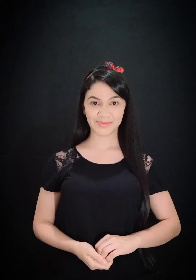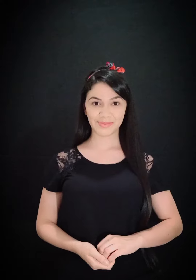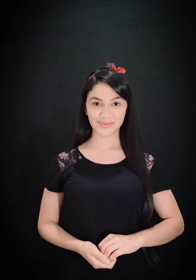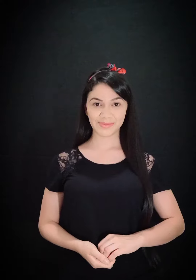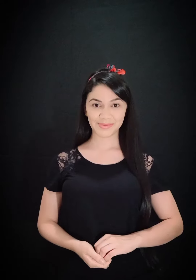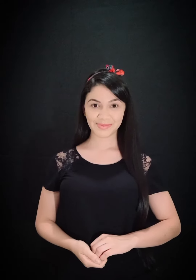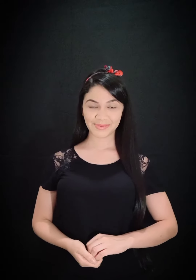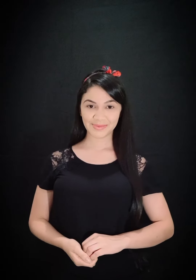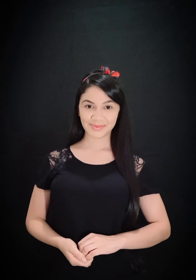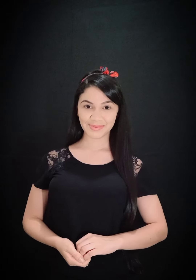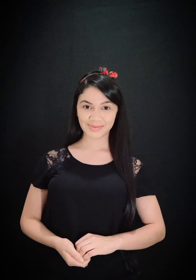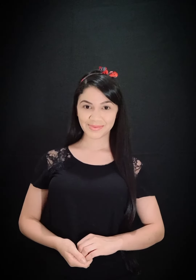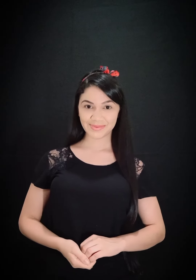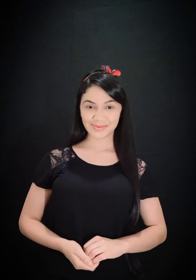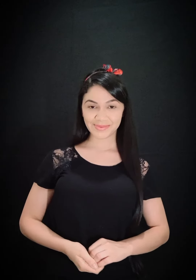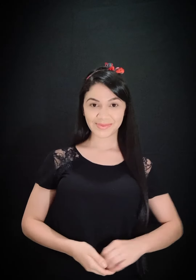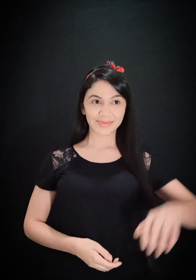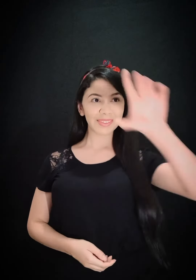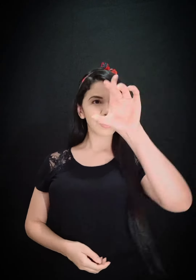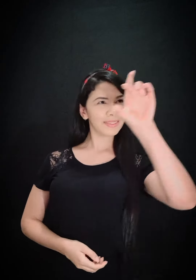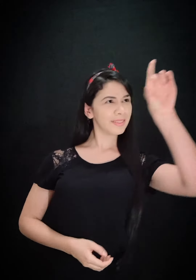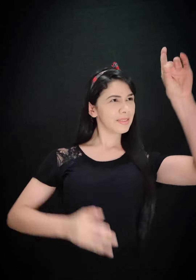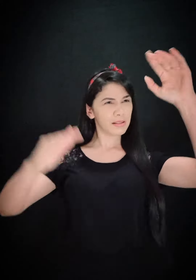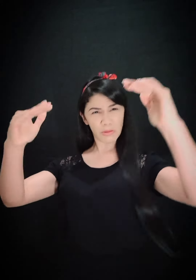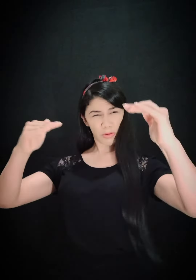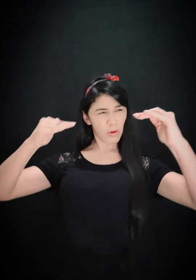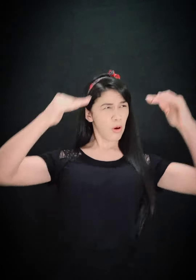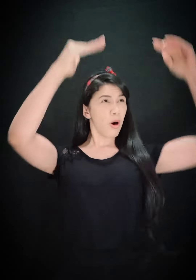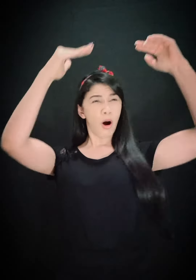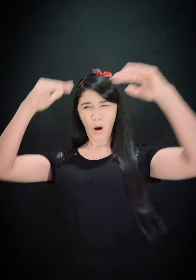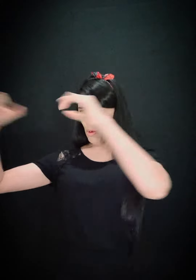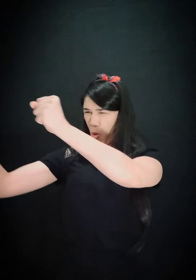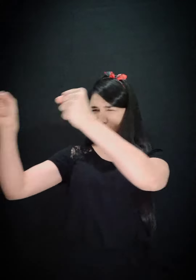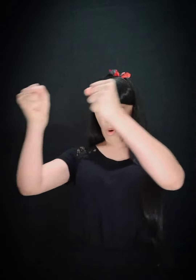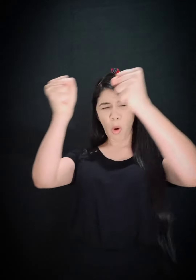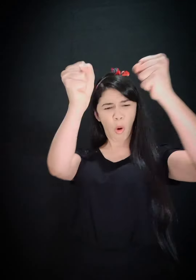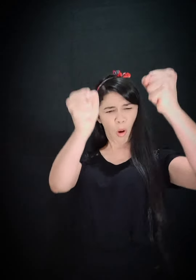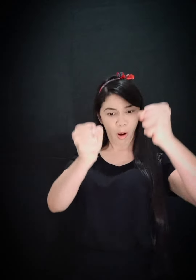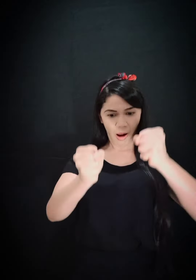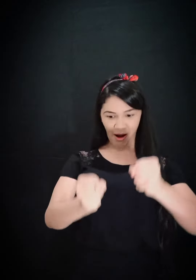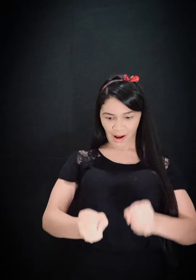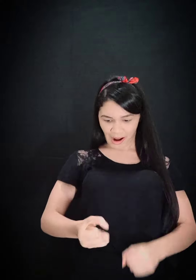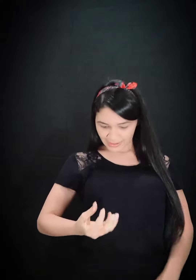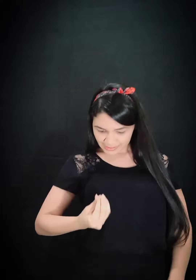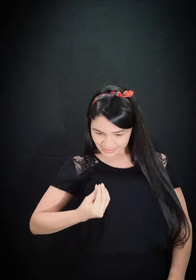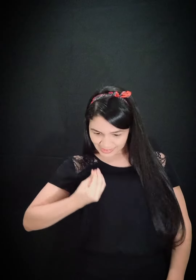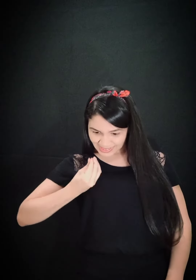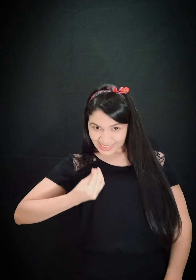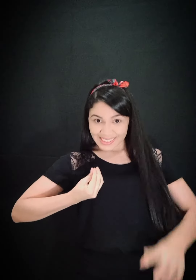No esconderijo do onipotente,